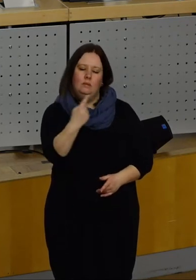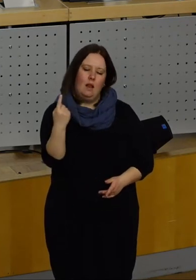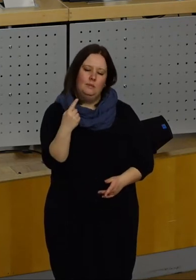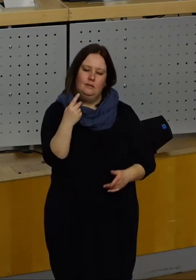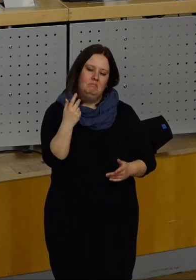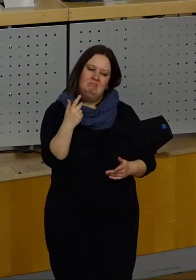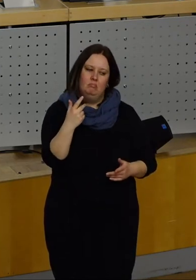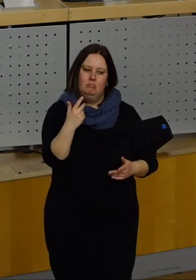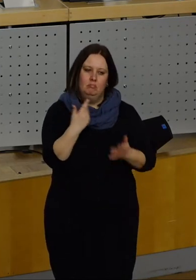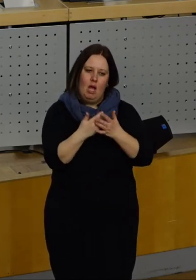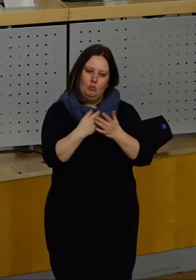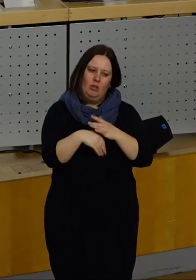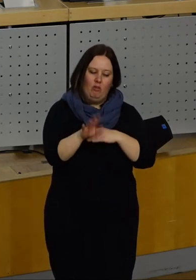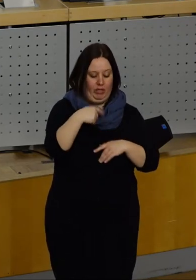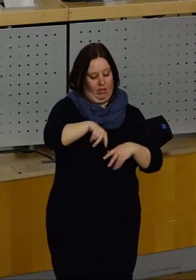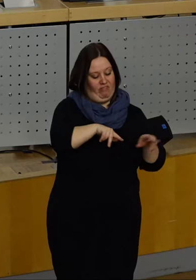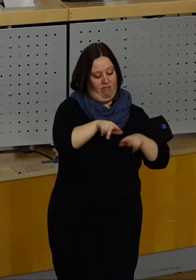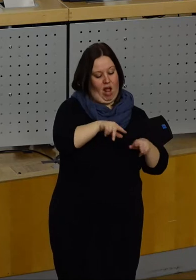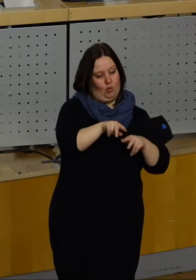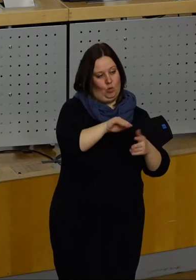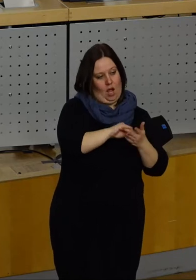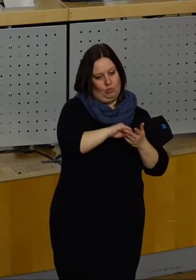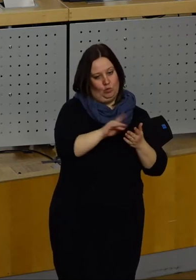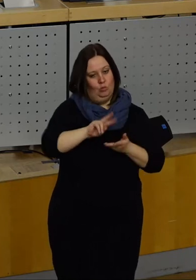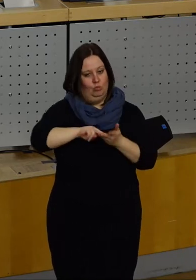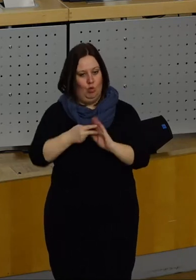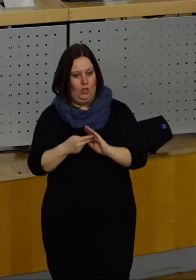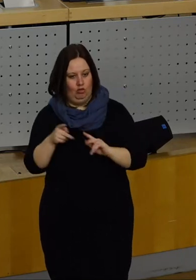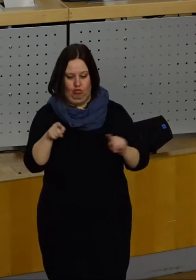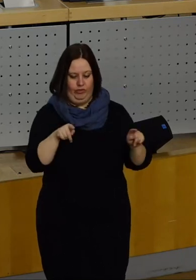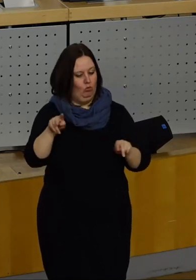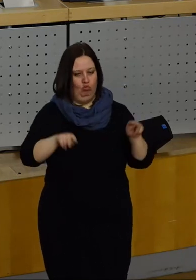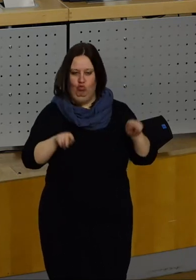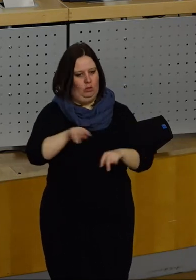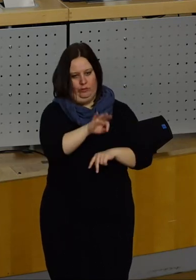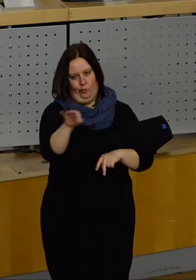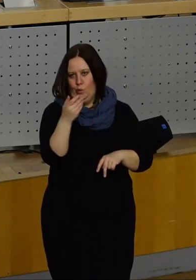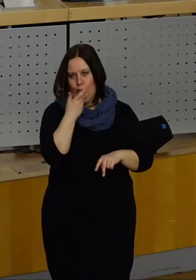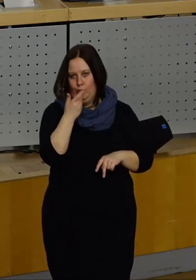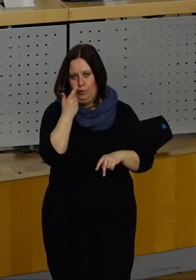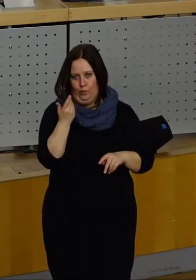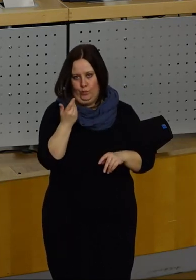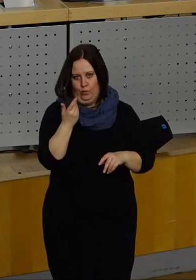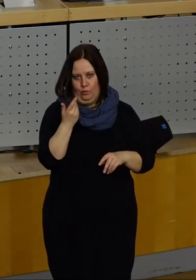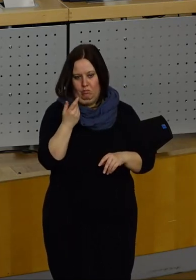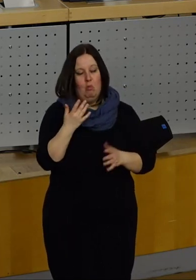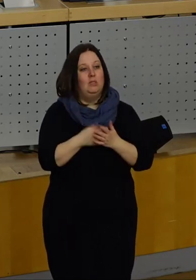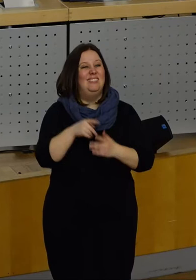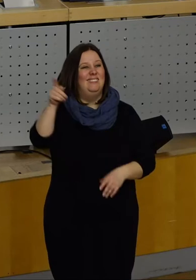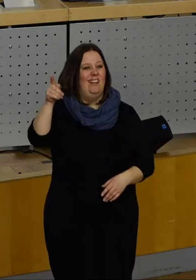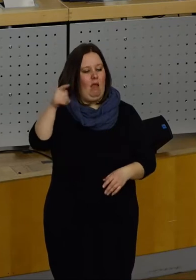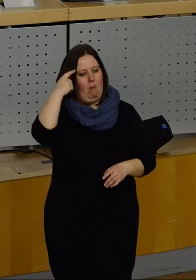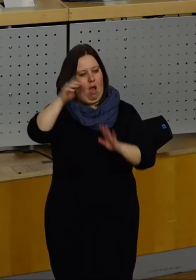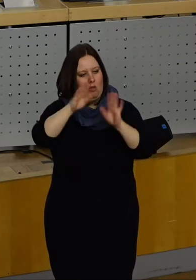zwischen dem administrativen Handeln der Verwaltung und der politischen Willensbildung hier im Stadtrat. Die da im Rathaus sollen